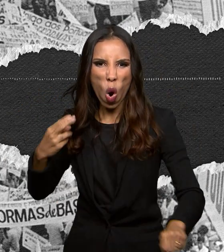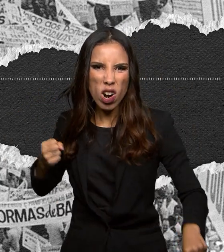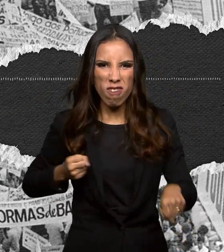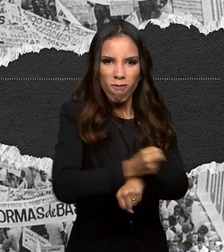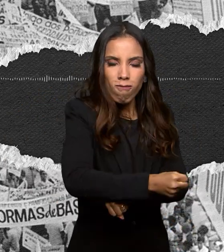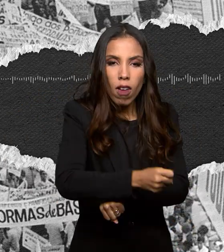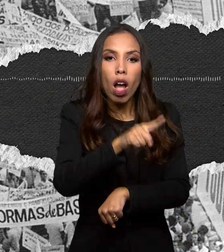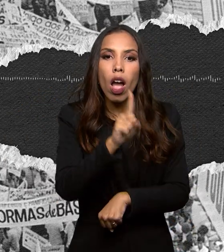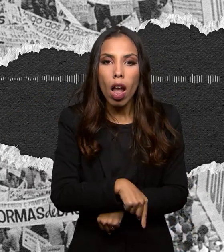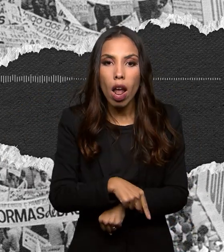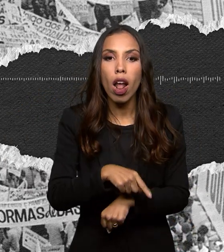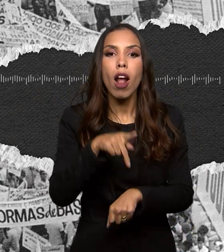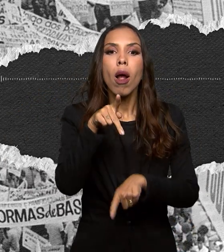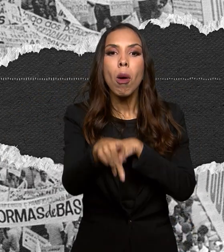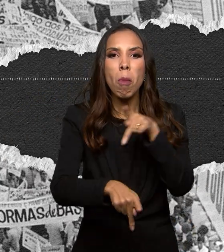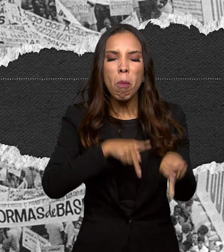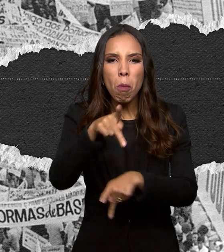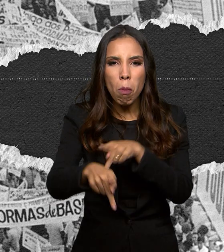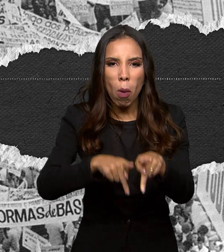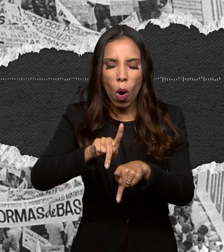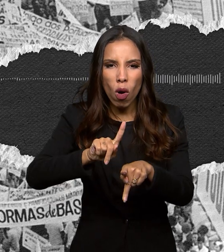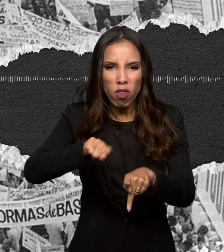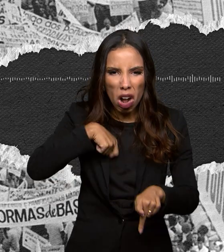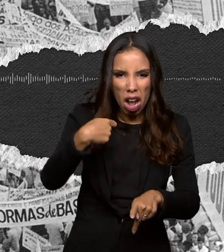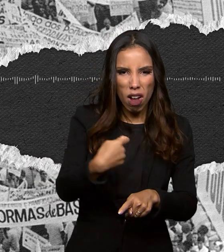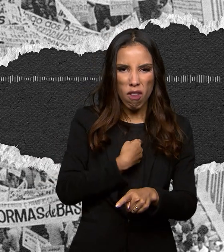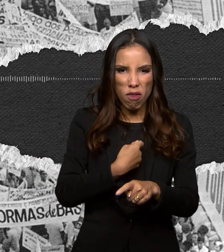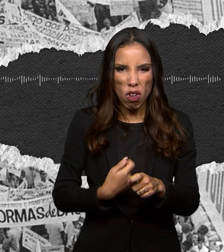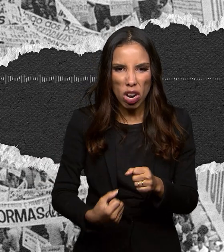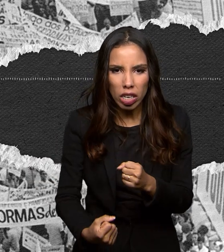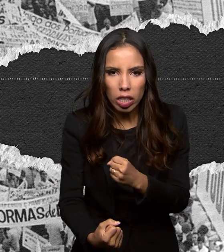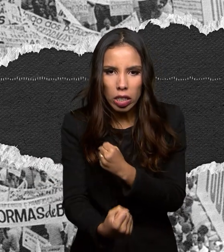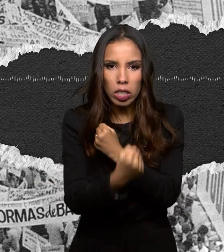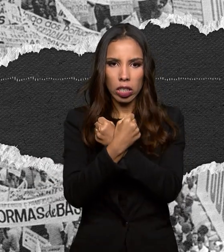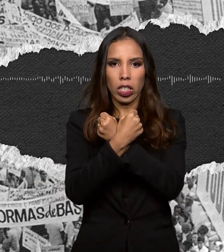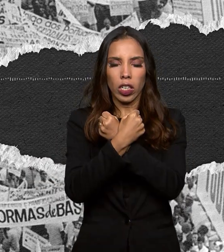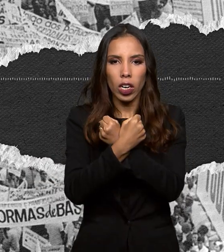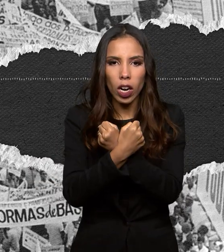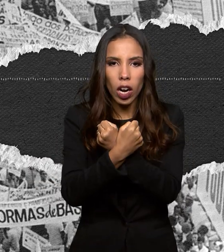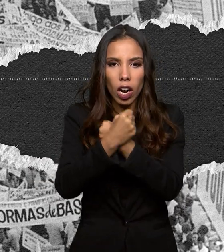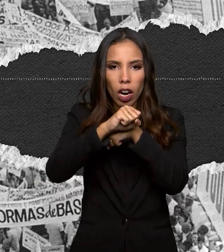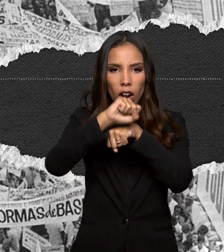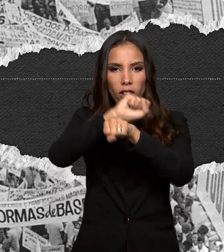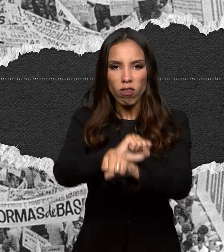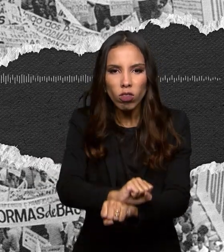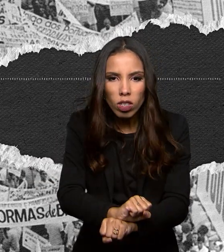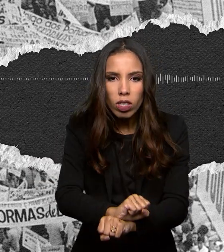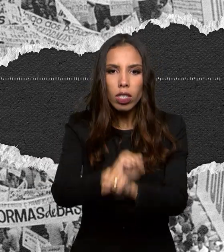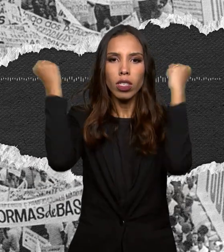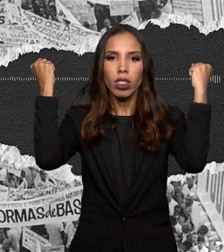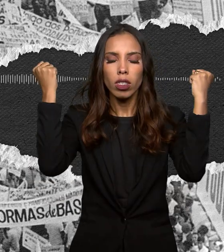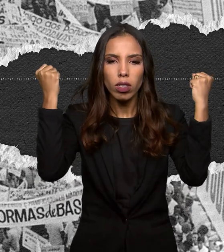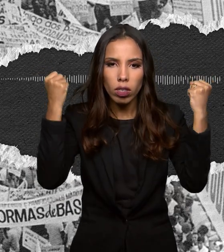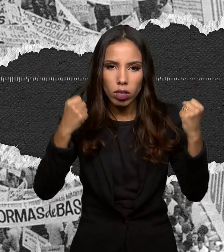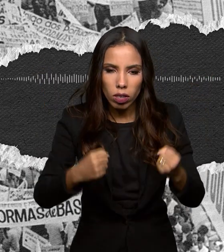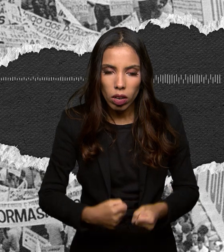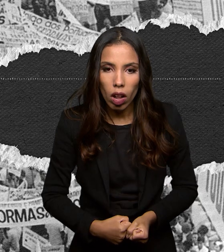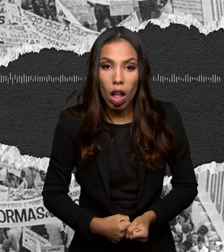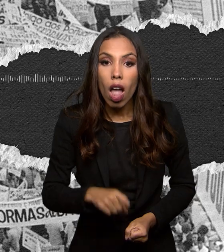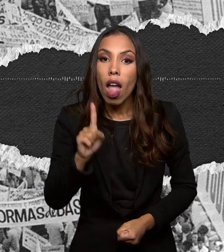de quem fui escravo não será mais escravo de ninguém. Esse comício foi organizado